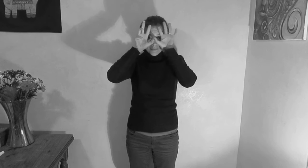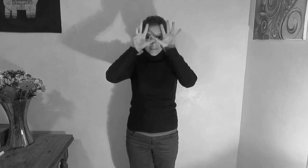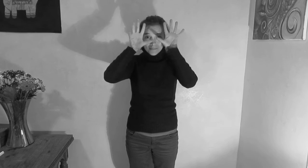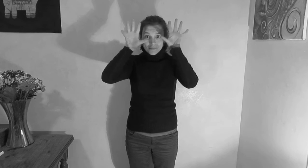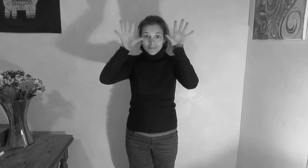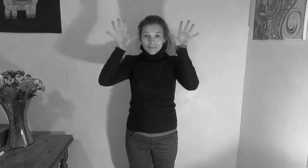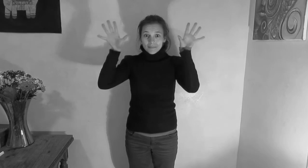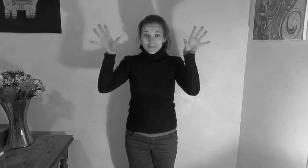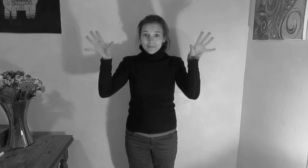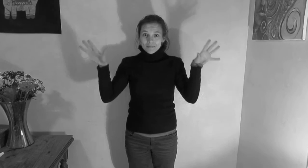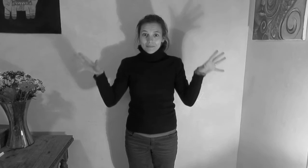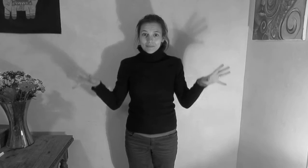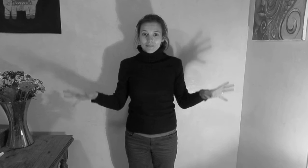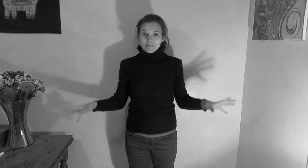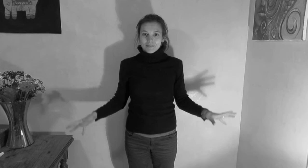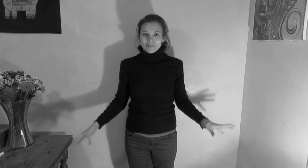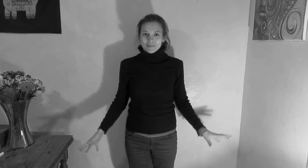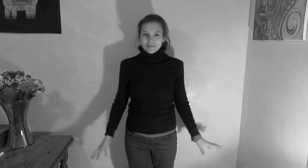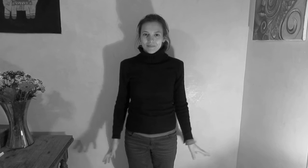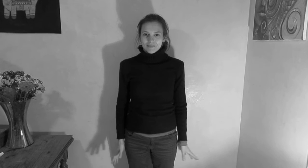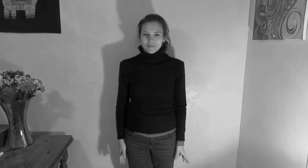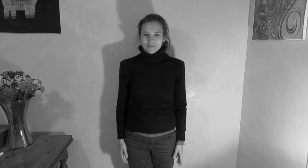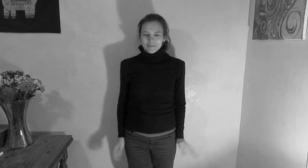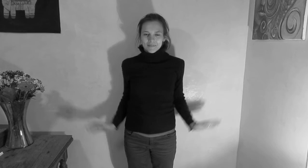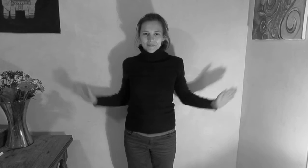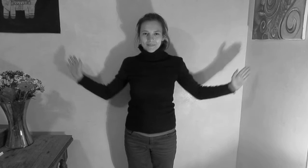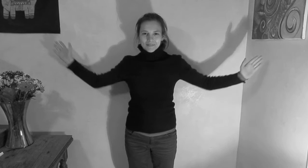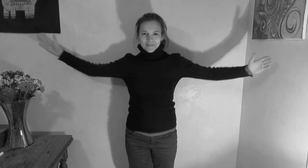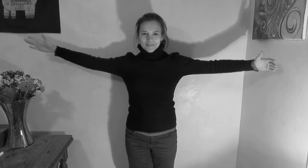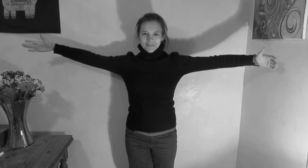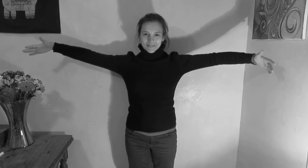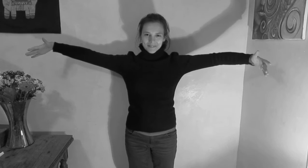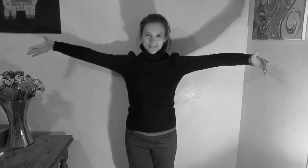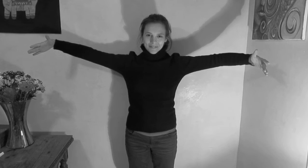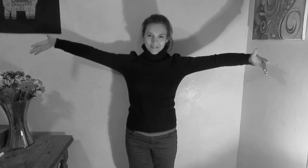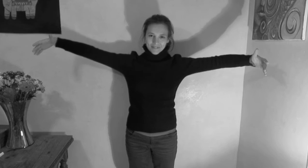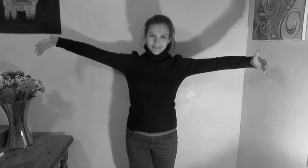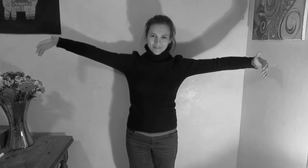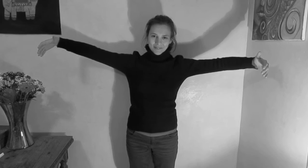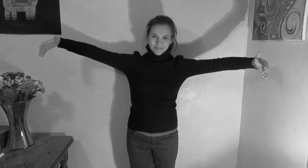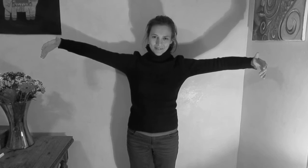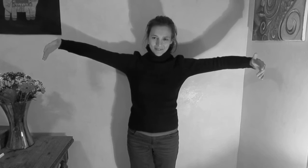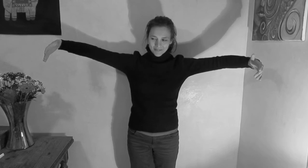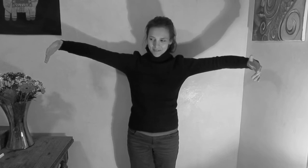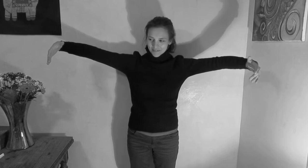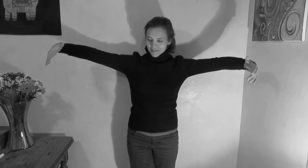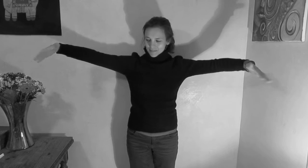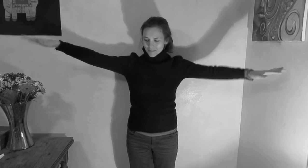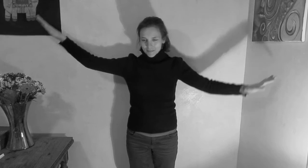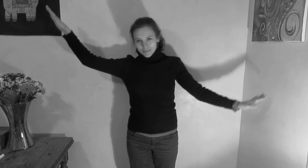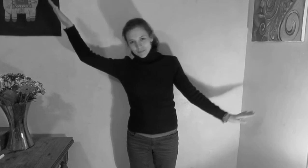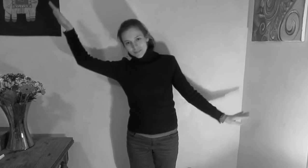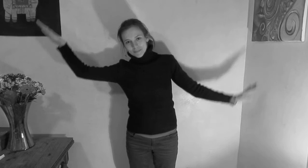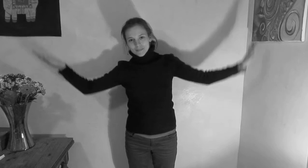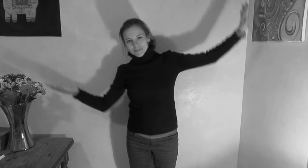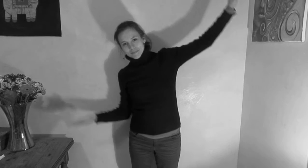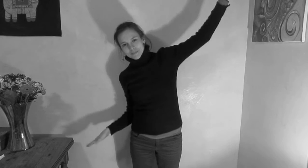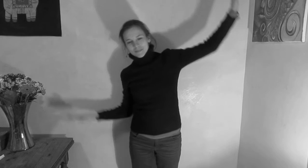sixième fille Dans une famille De la meurtre femme